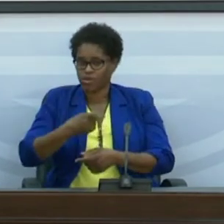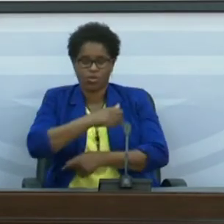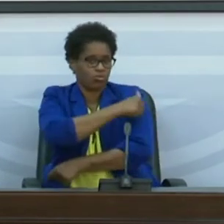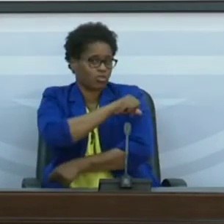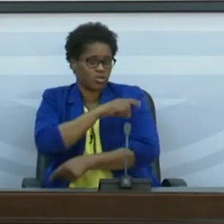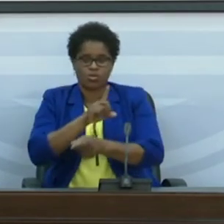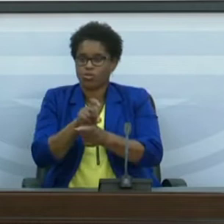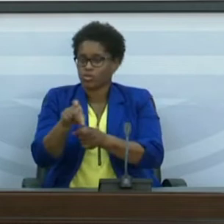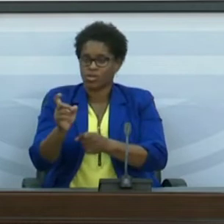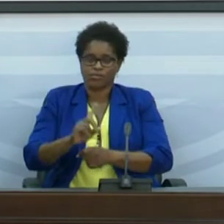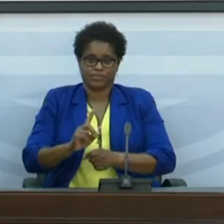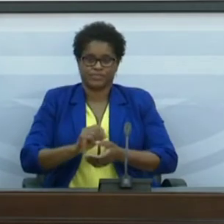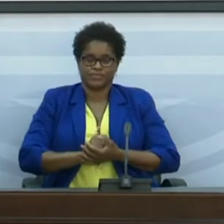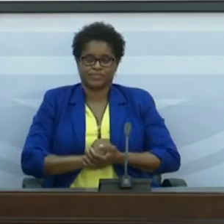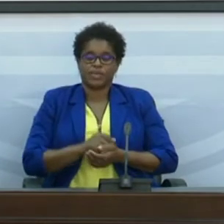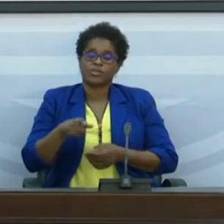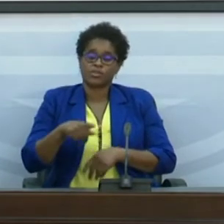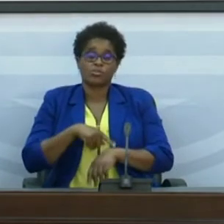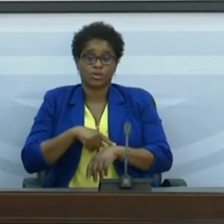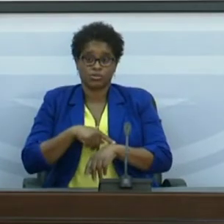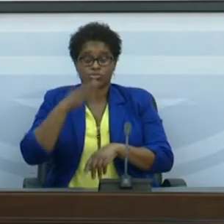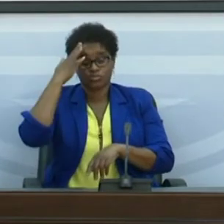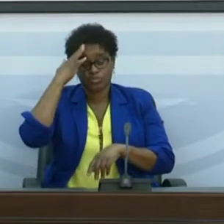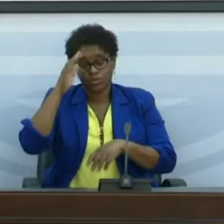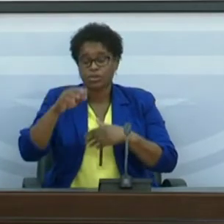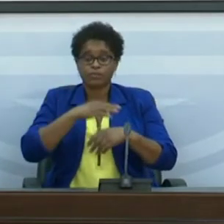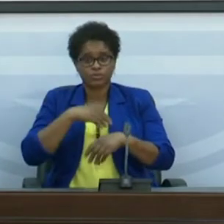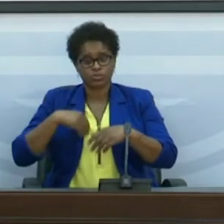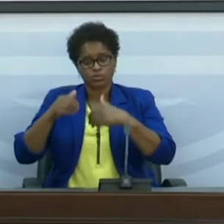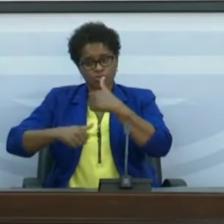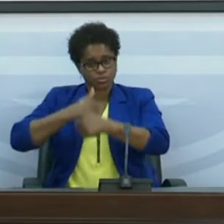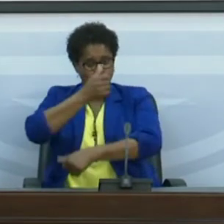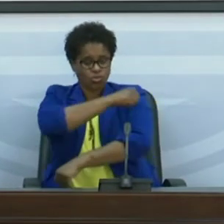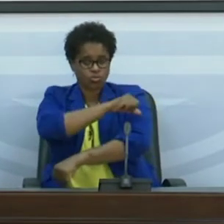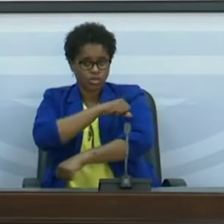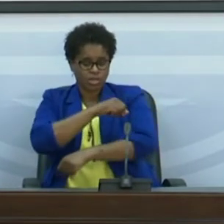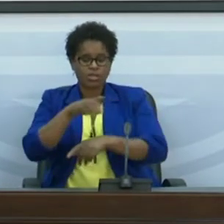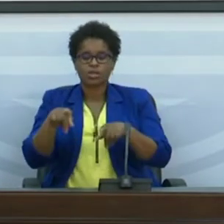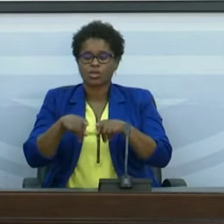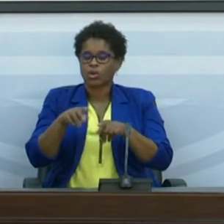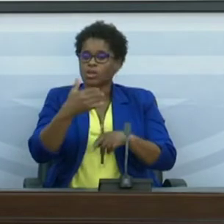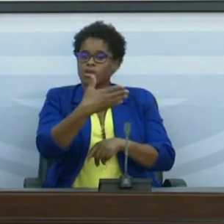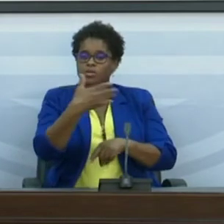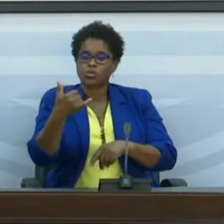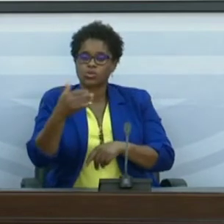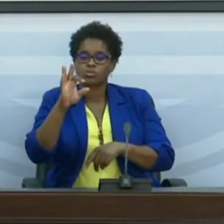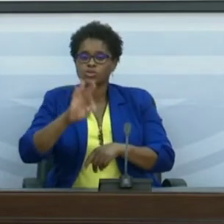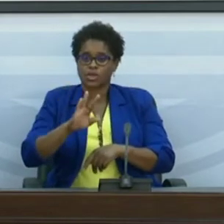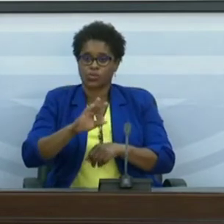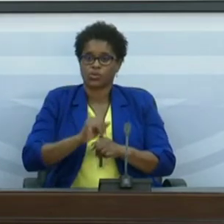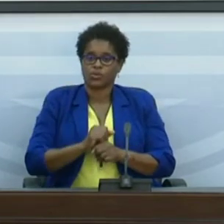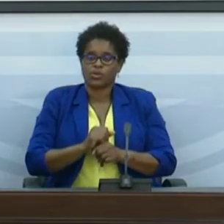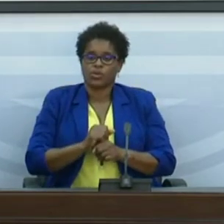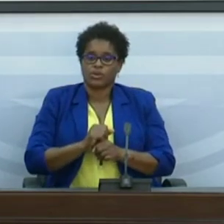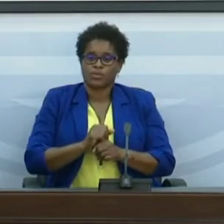causa de Covid-19. Neste momento, a taxa de ocupação hospitalar é de 12% e